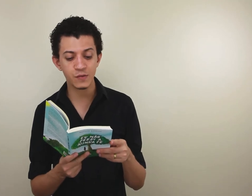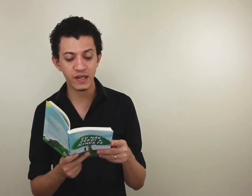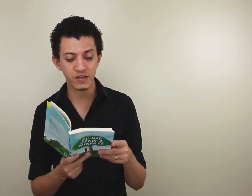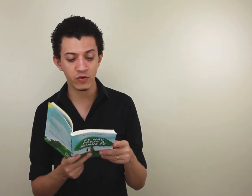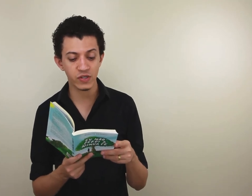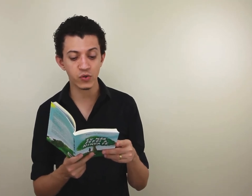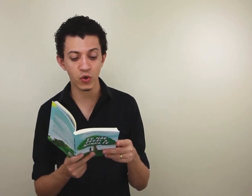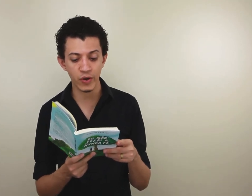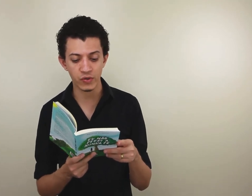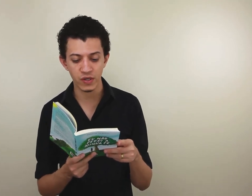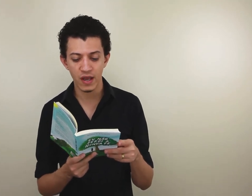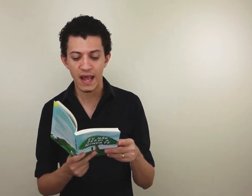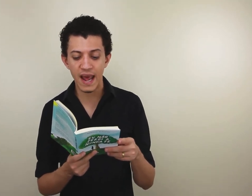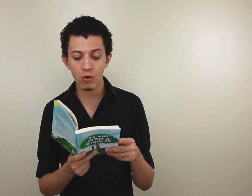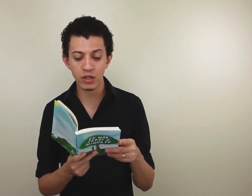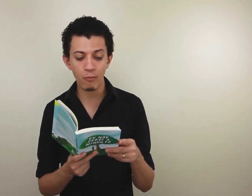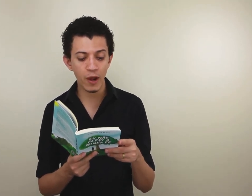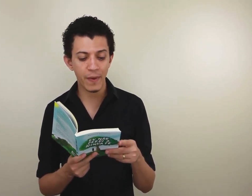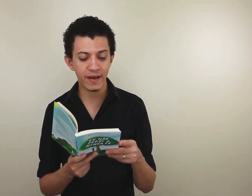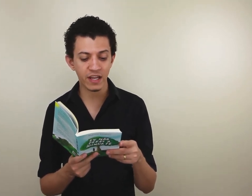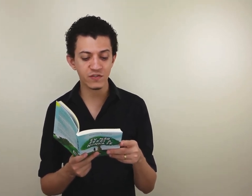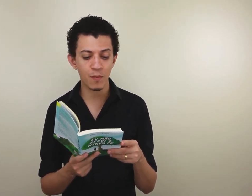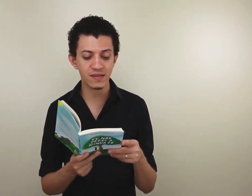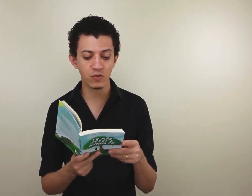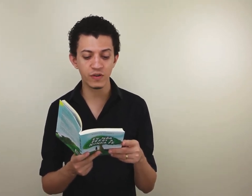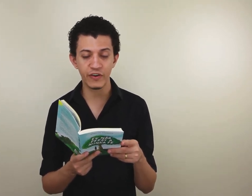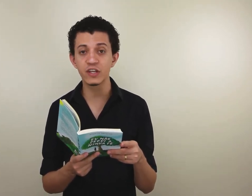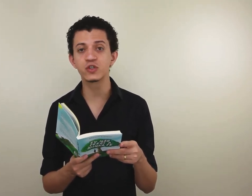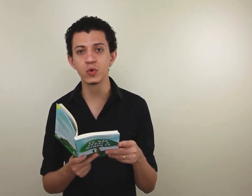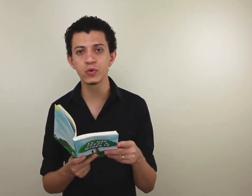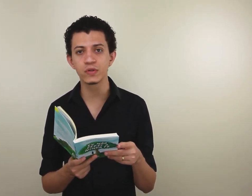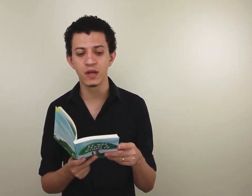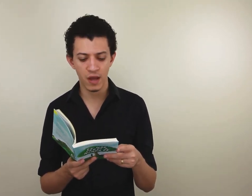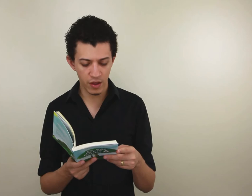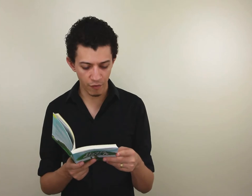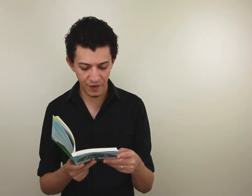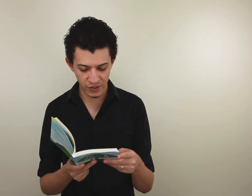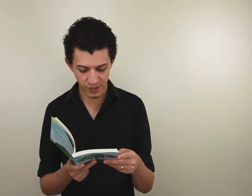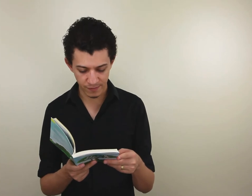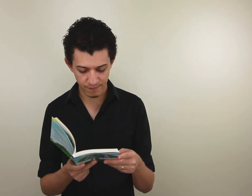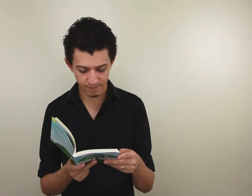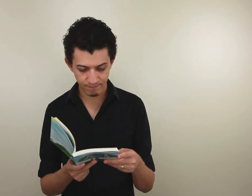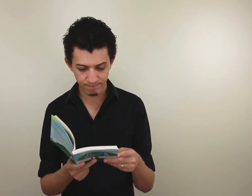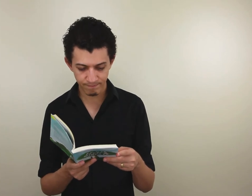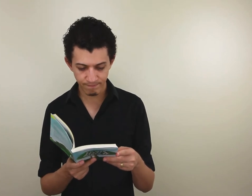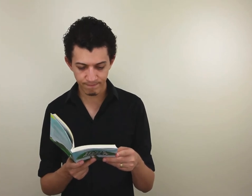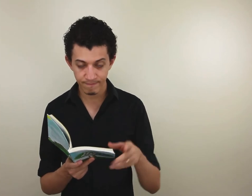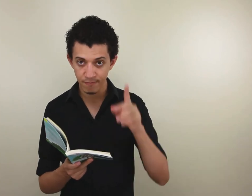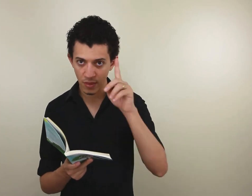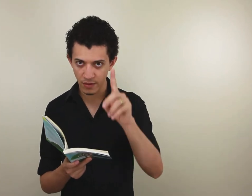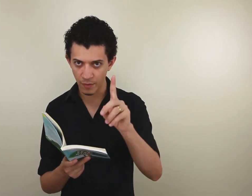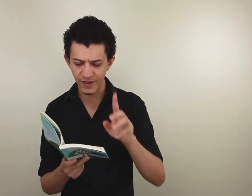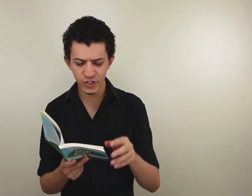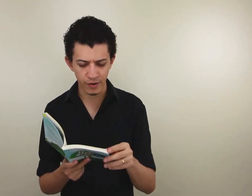expressou seus sonhos em contribuir para a transformação de vida de surdos e ouvintes. Estamos fechando.